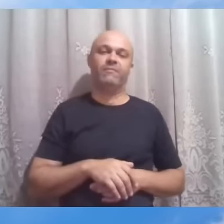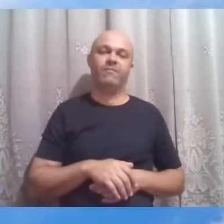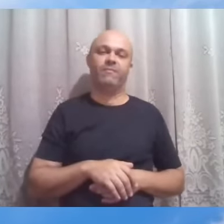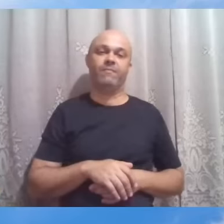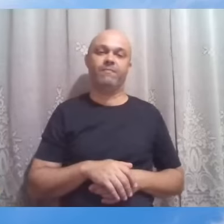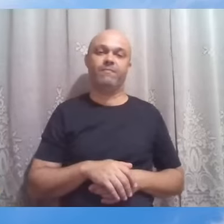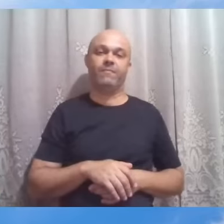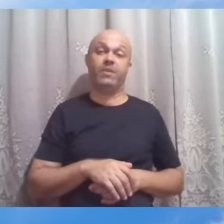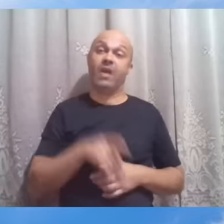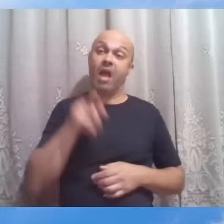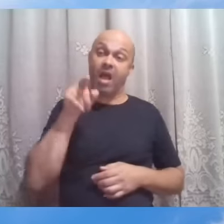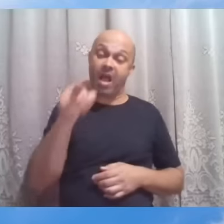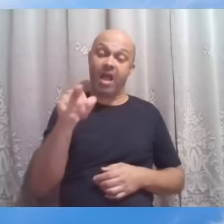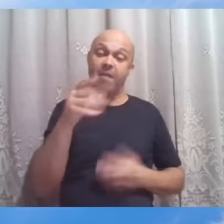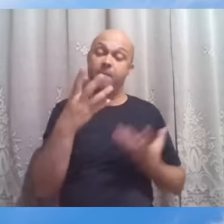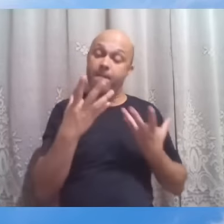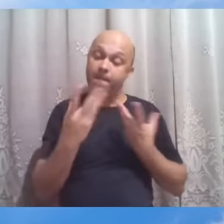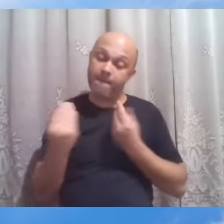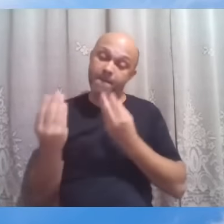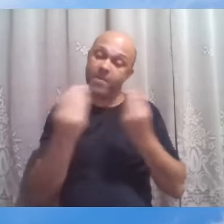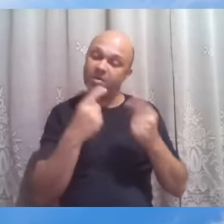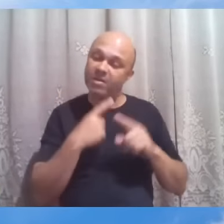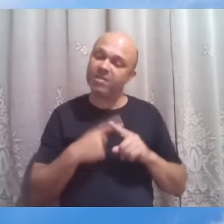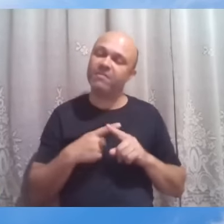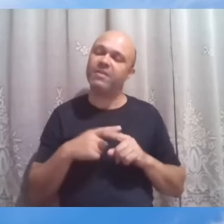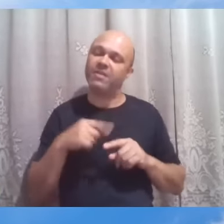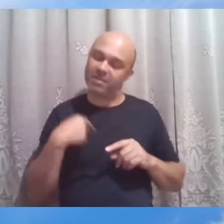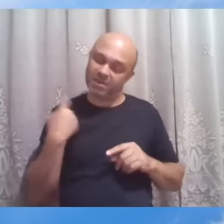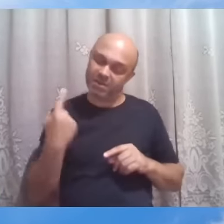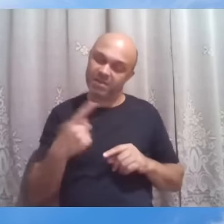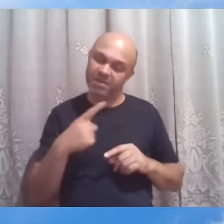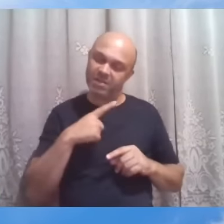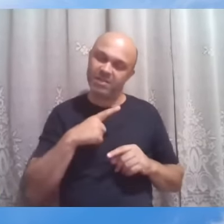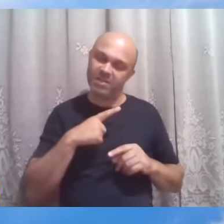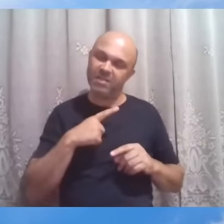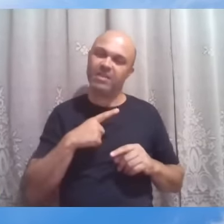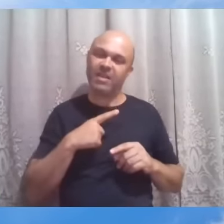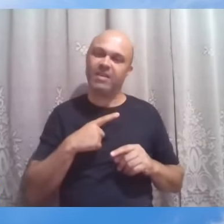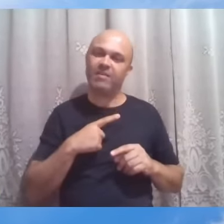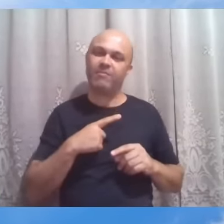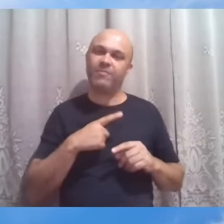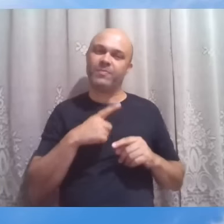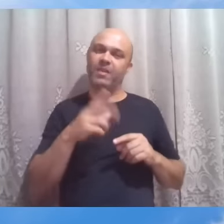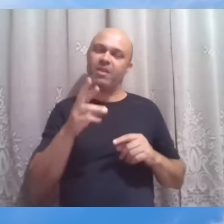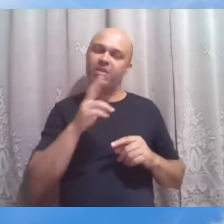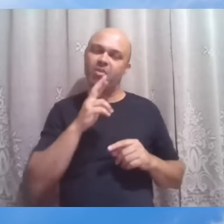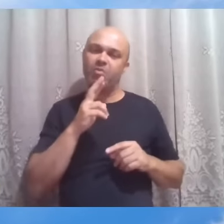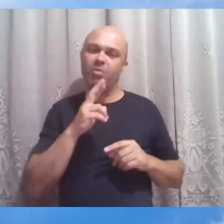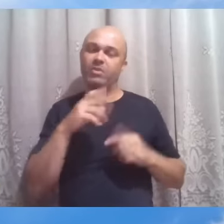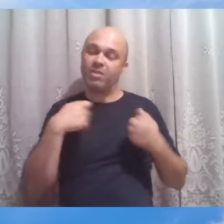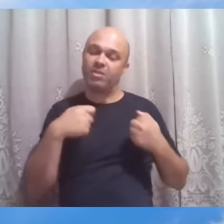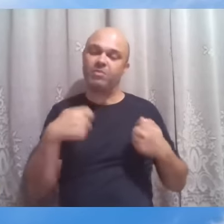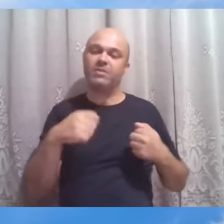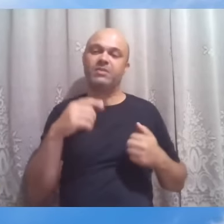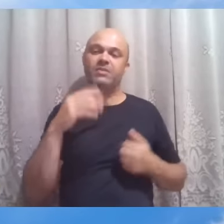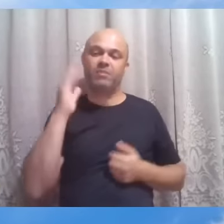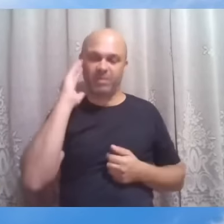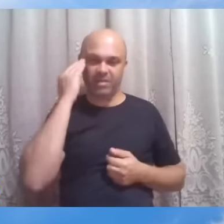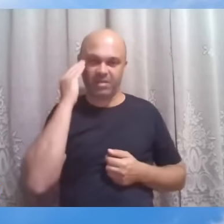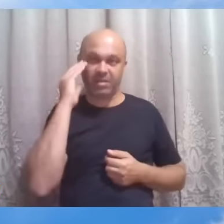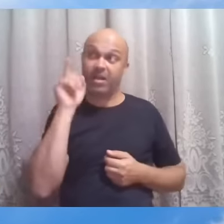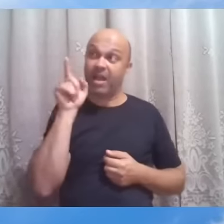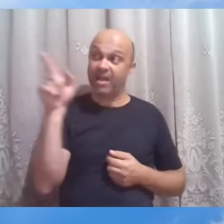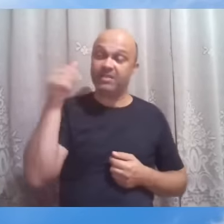é aí que muitas vezes temos o recurso salvador do alto que precisamos aprender a reconhecer essa mulher